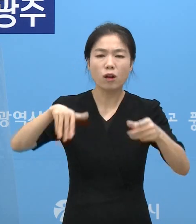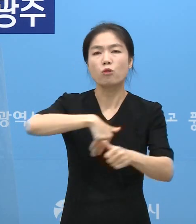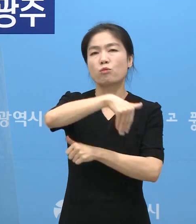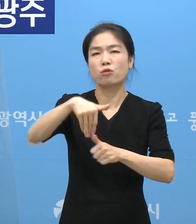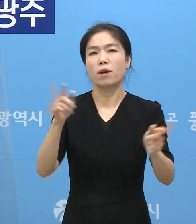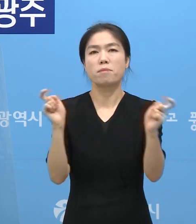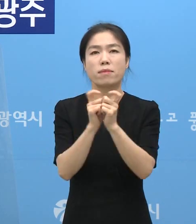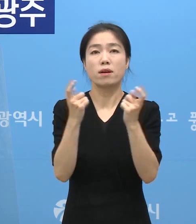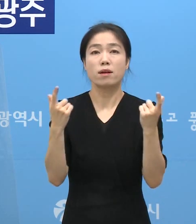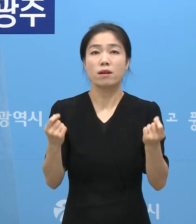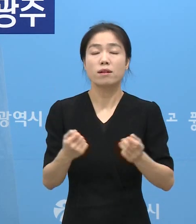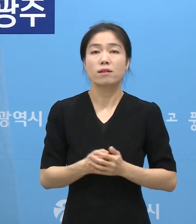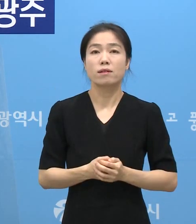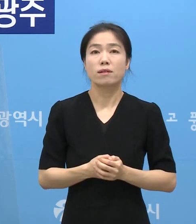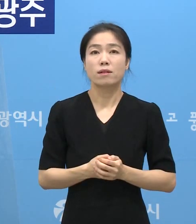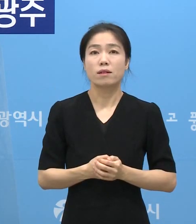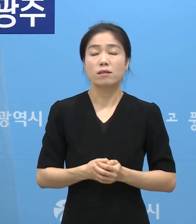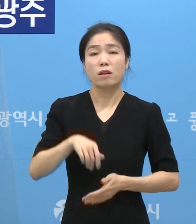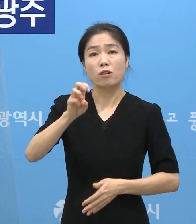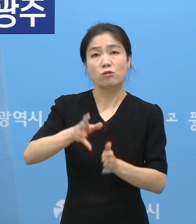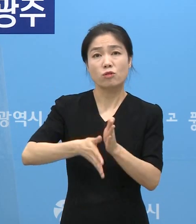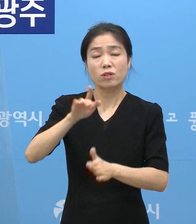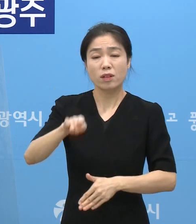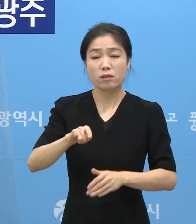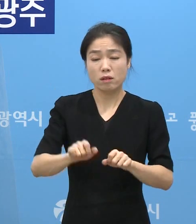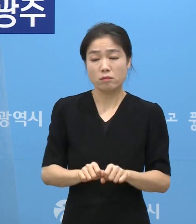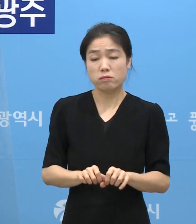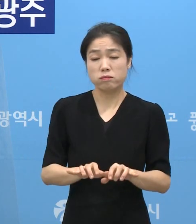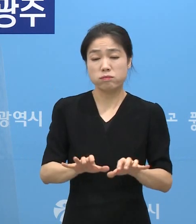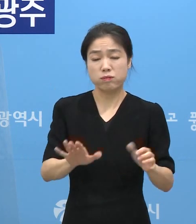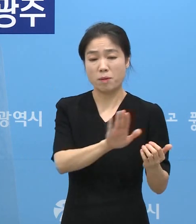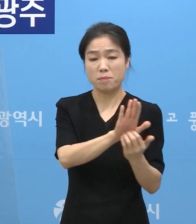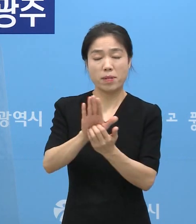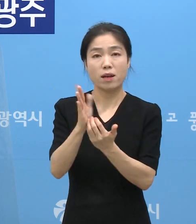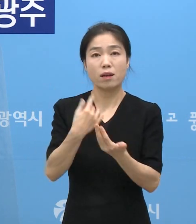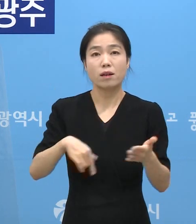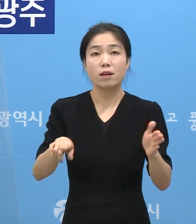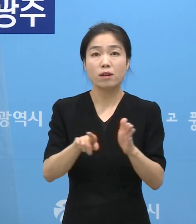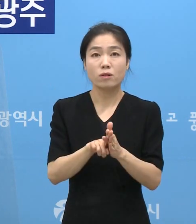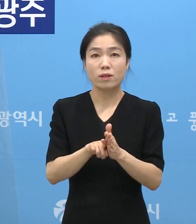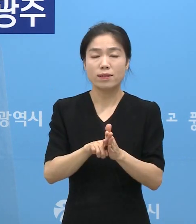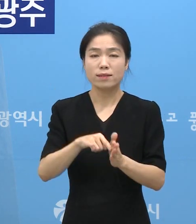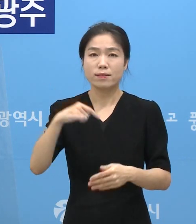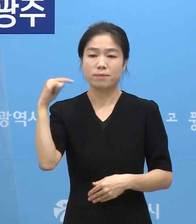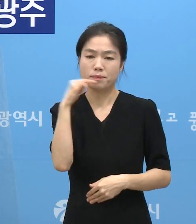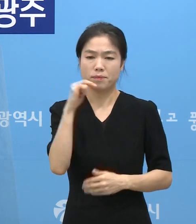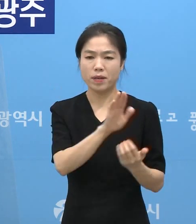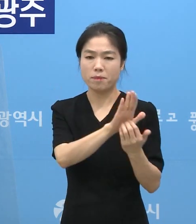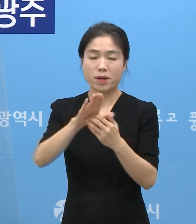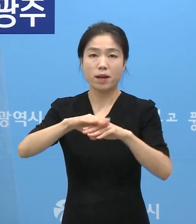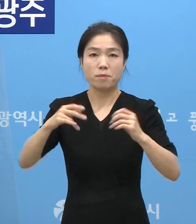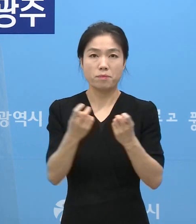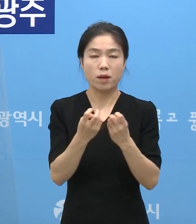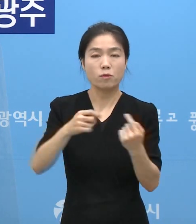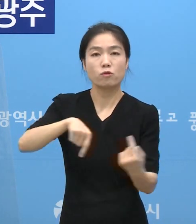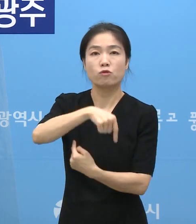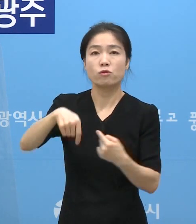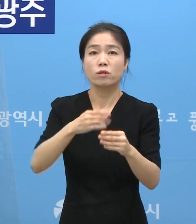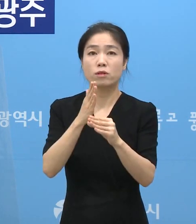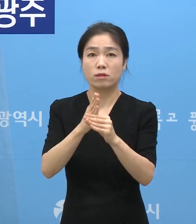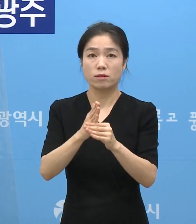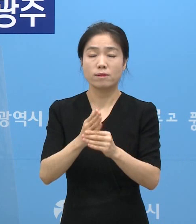있습니다. 우리 씨는 이 확산세를 억제하기 위해 고강도의 방역대책을 운영하고 있습니다.